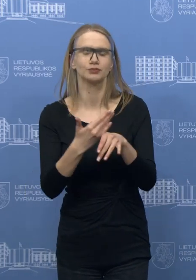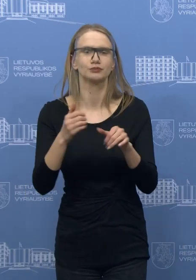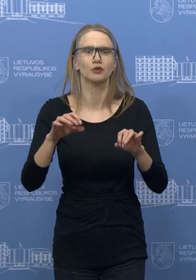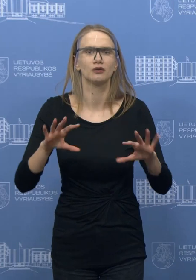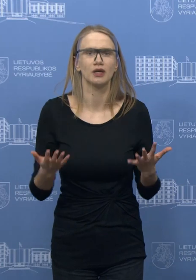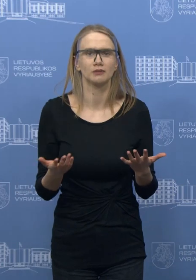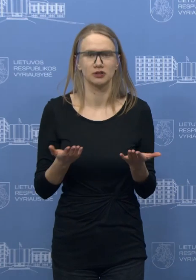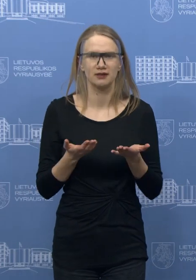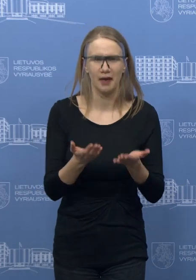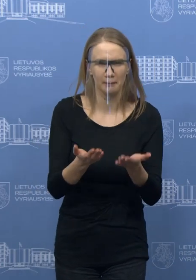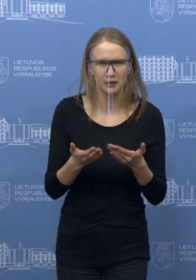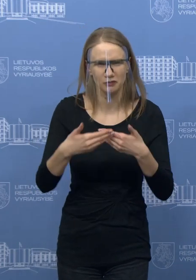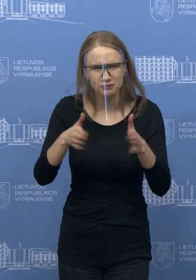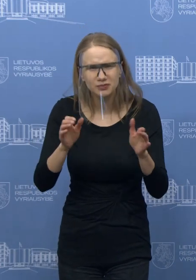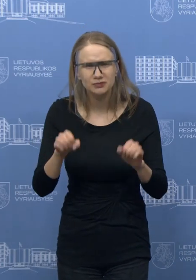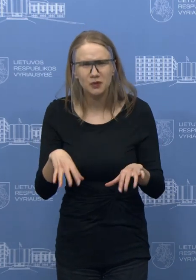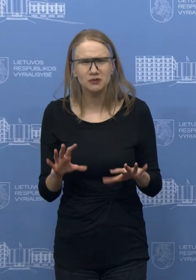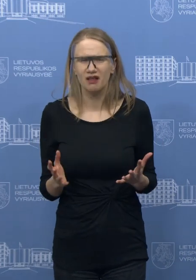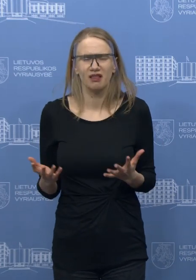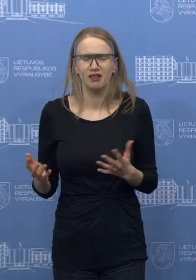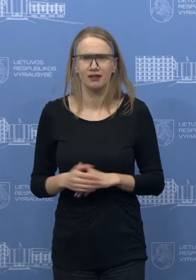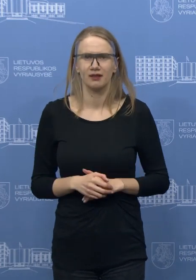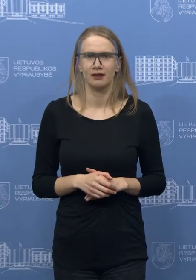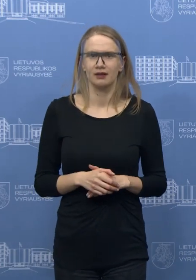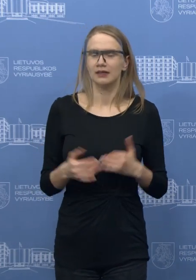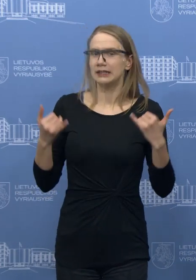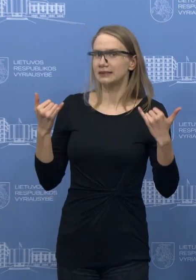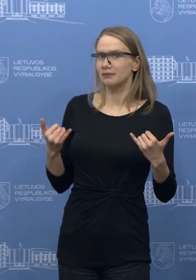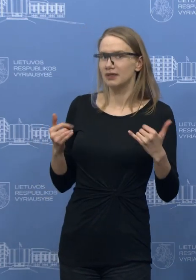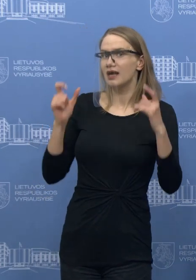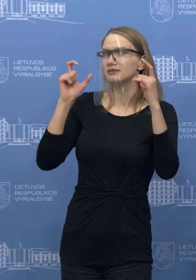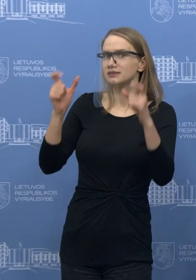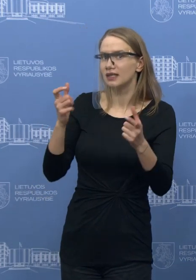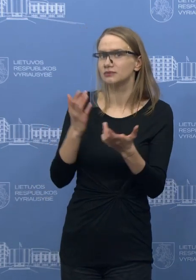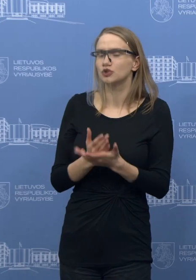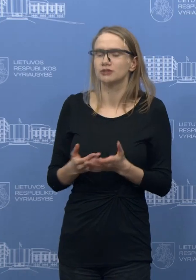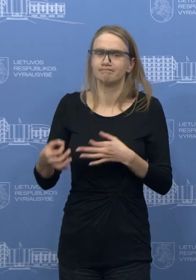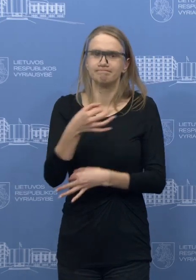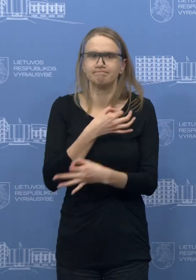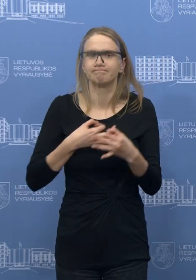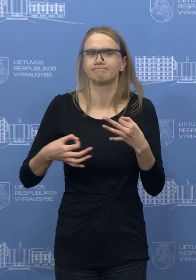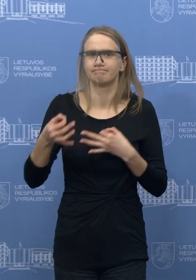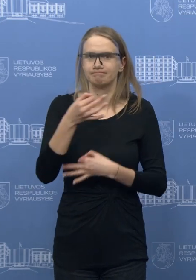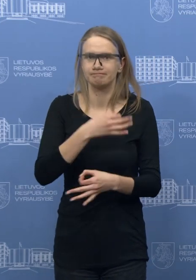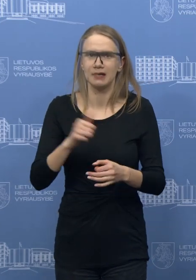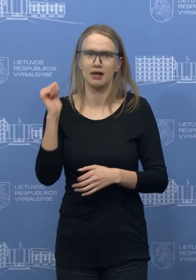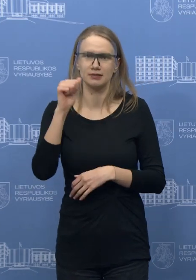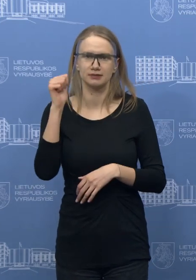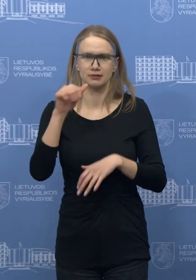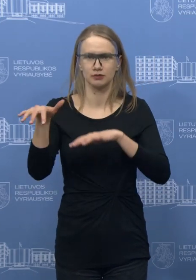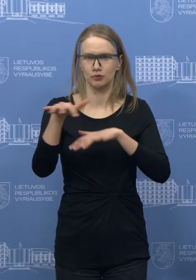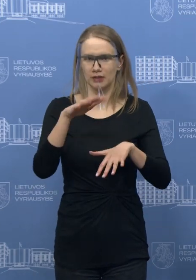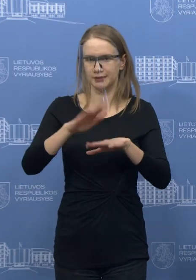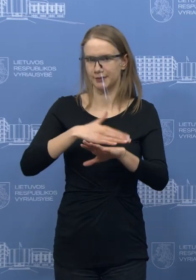kirpiklos galės atsidaryti? dar? Mes svarstume. Visgi šitoj situacijoj kiekvieną dieną yra suinkirti tiem žmonėms,